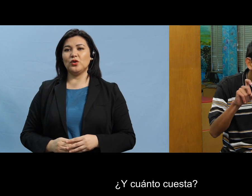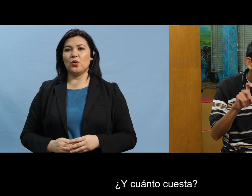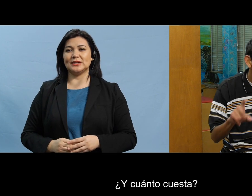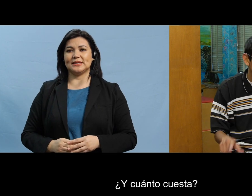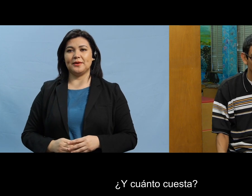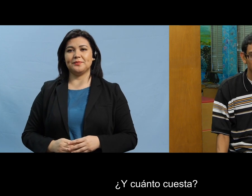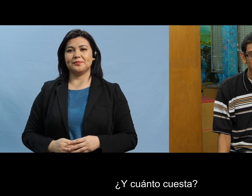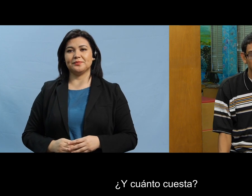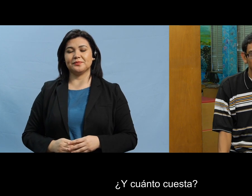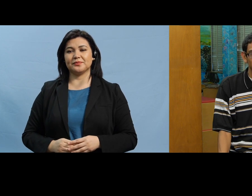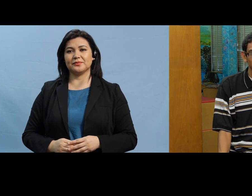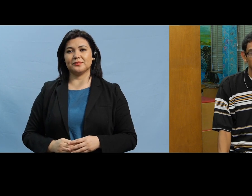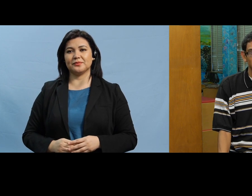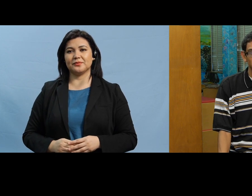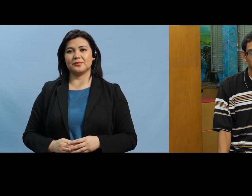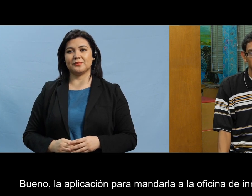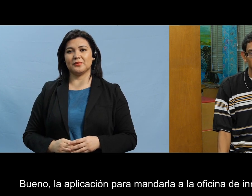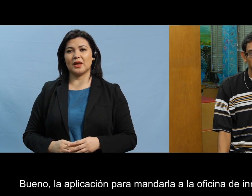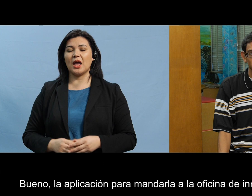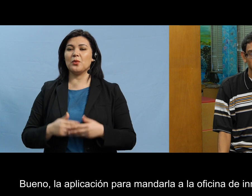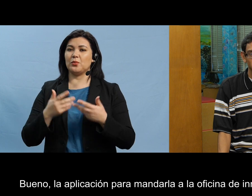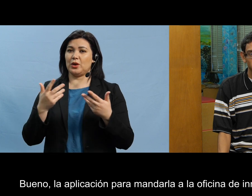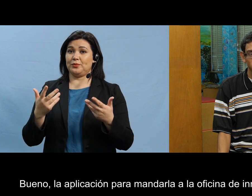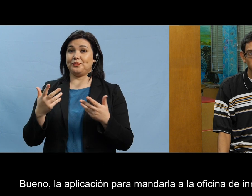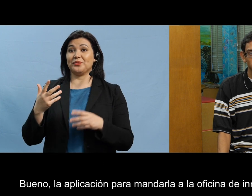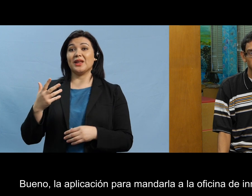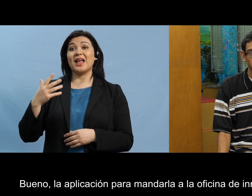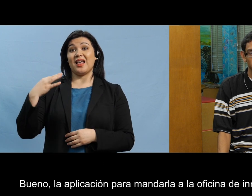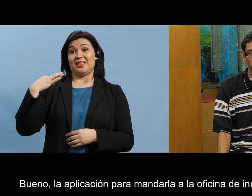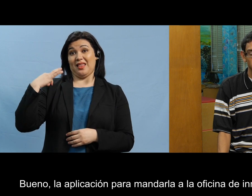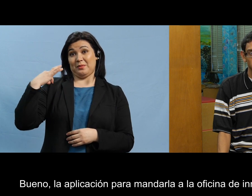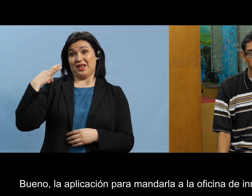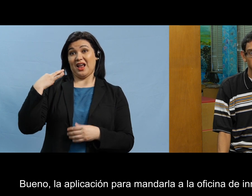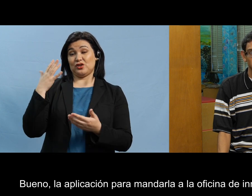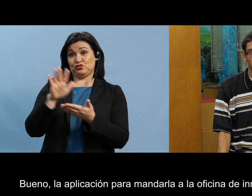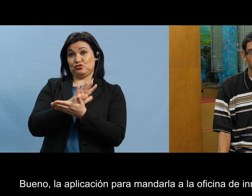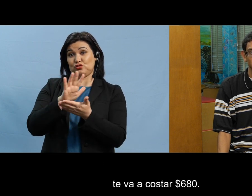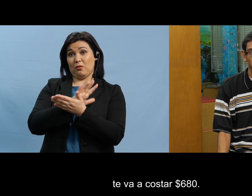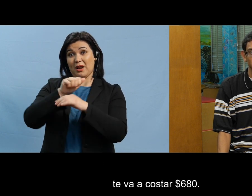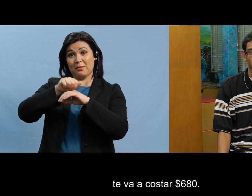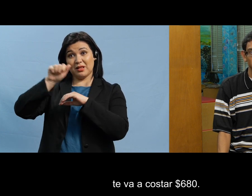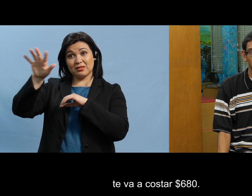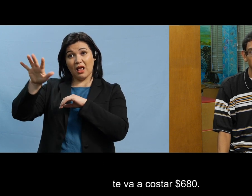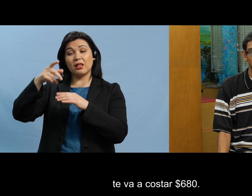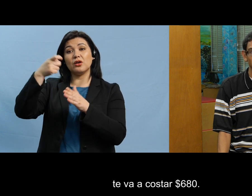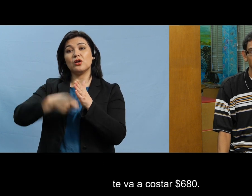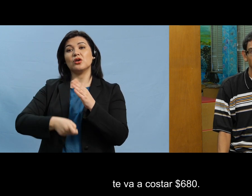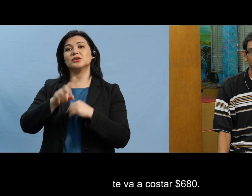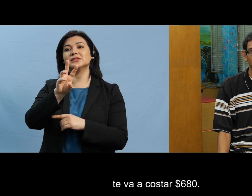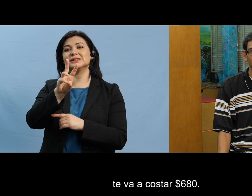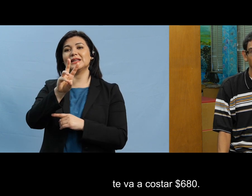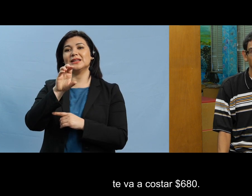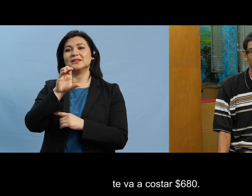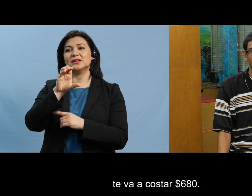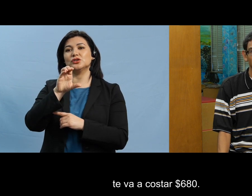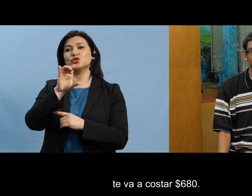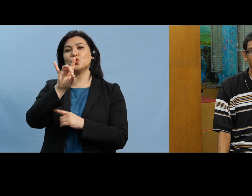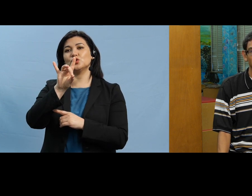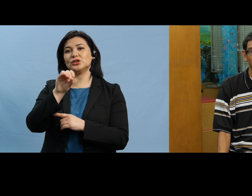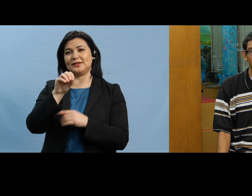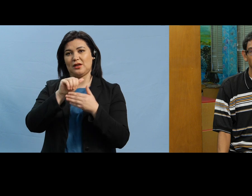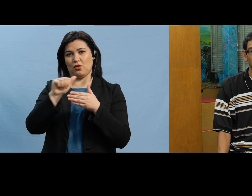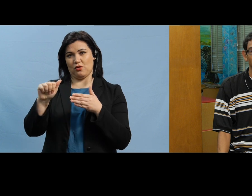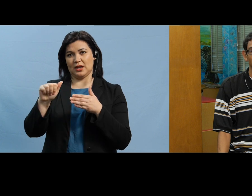y cuánto cuesta bueno la aplicación para mandarla a la oficina de migración te va a costar 680 dólares